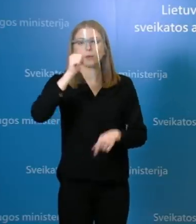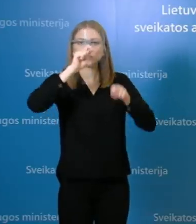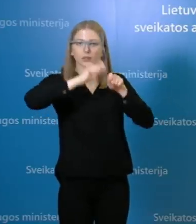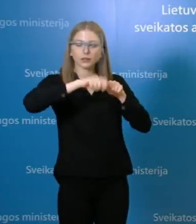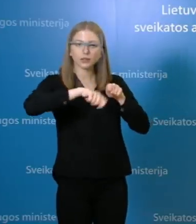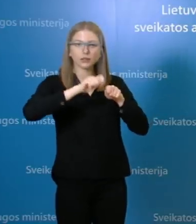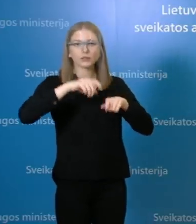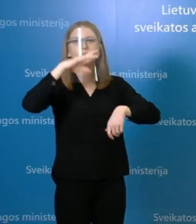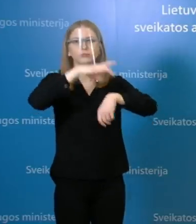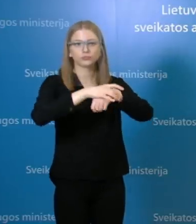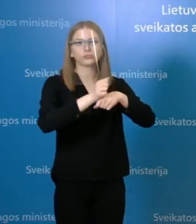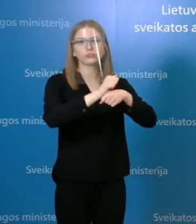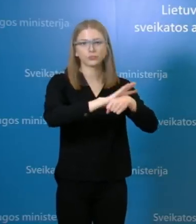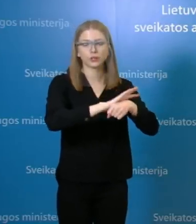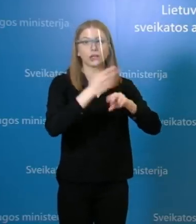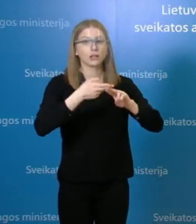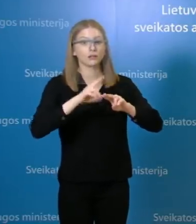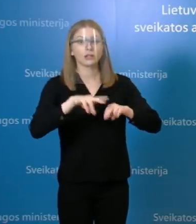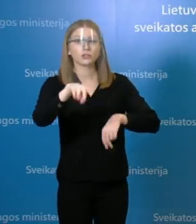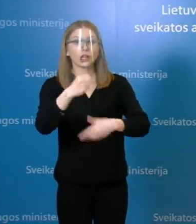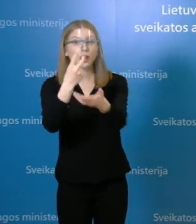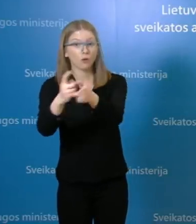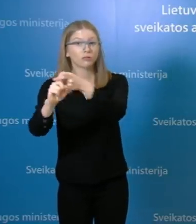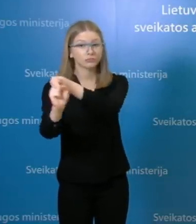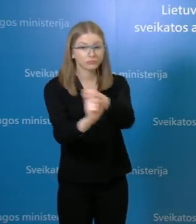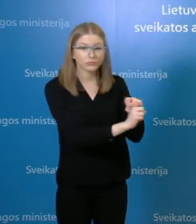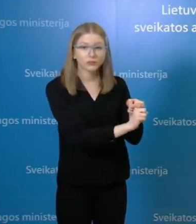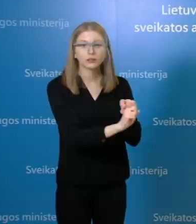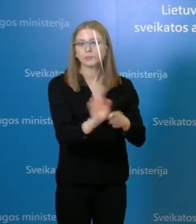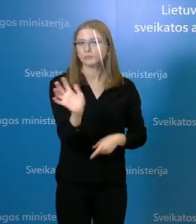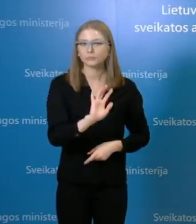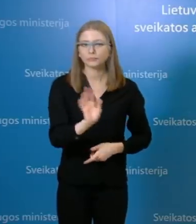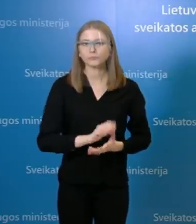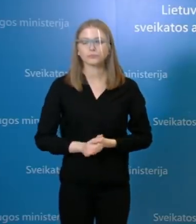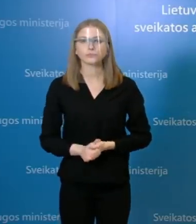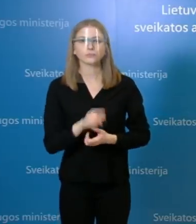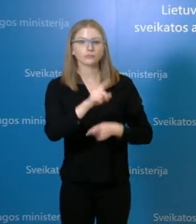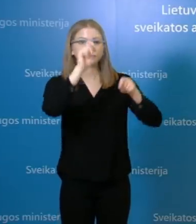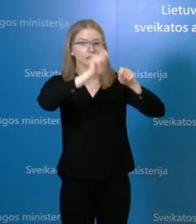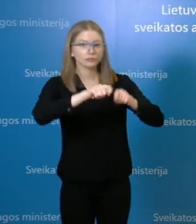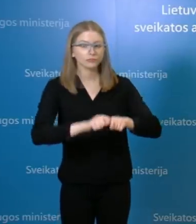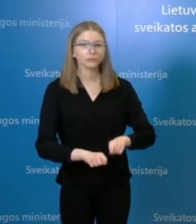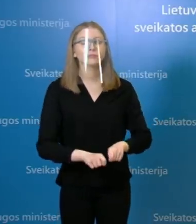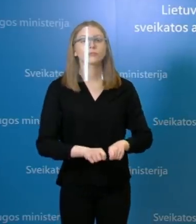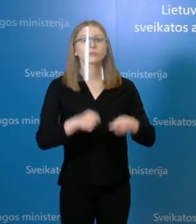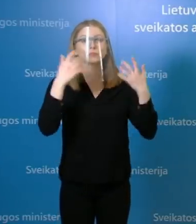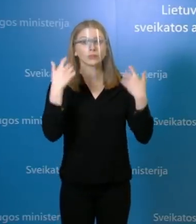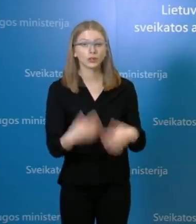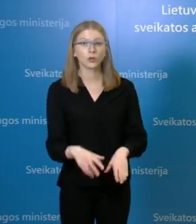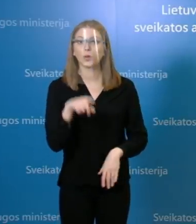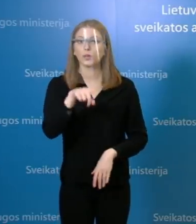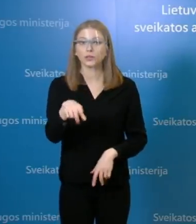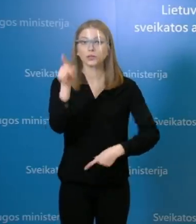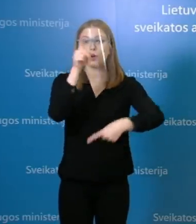taigi atvejai su Respublikinė klaipėdos ligoninė nėra siejamas, po tyrimų paėmimos muo ligoninėje nedirbo, šiuo metu